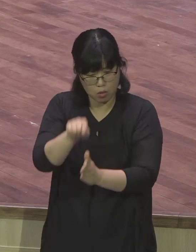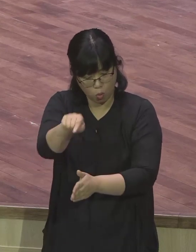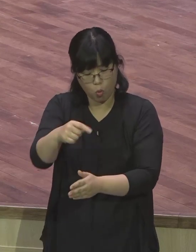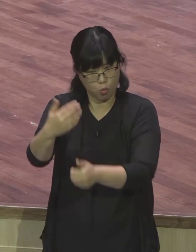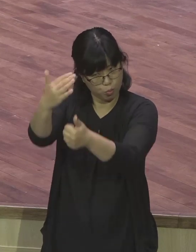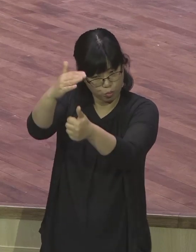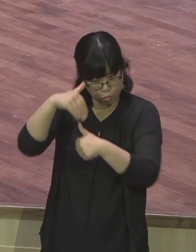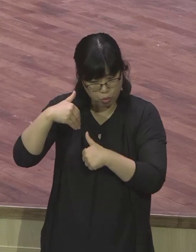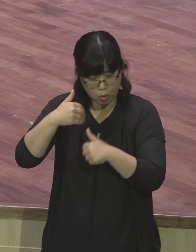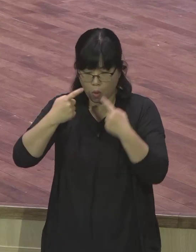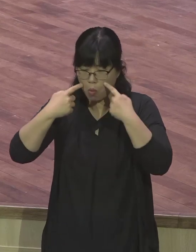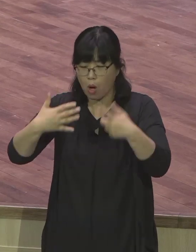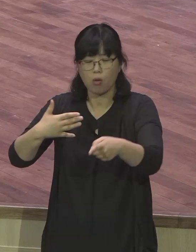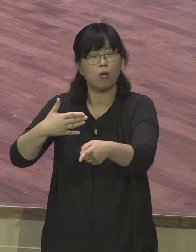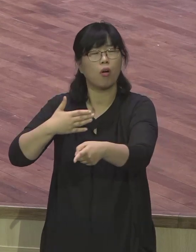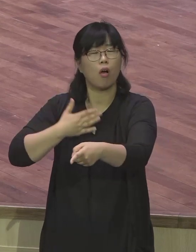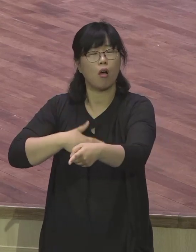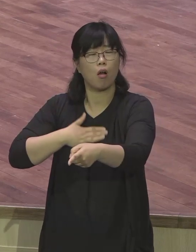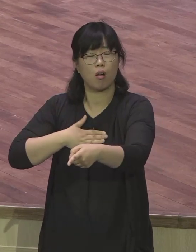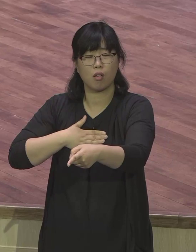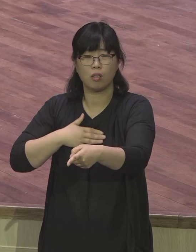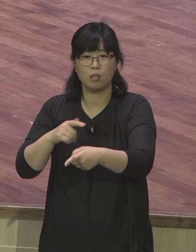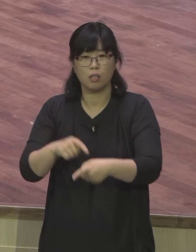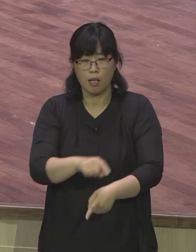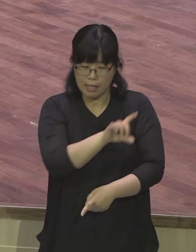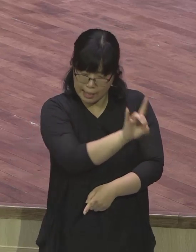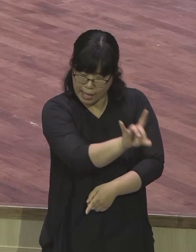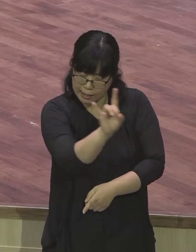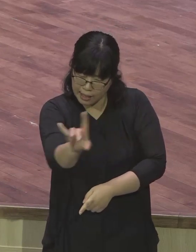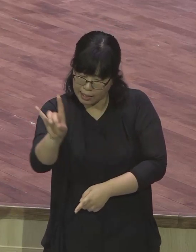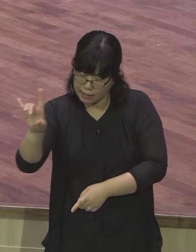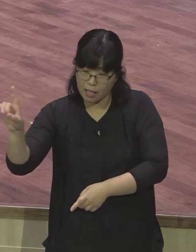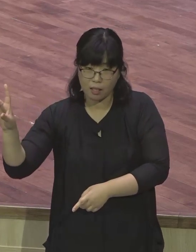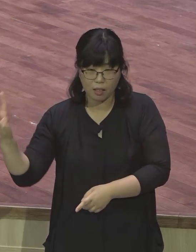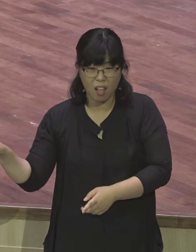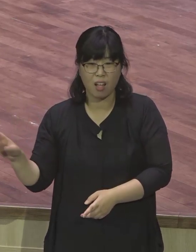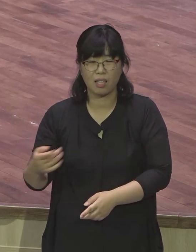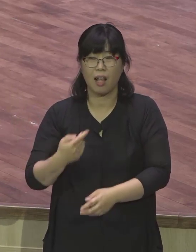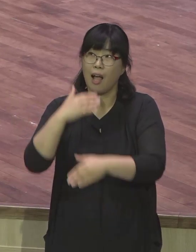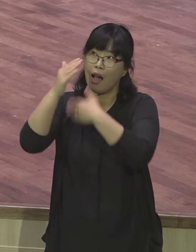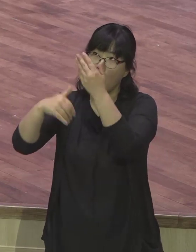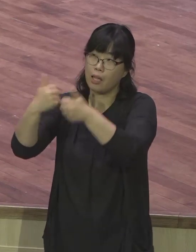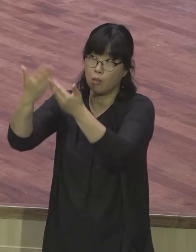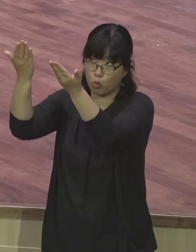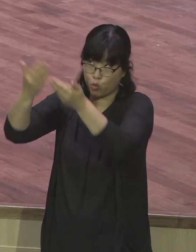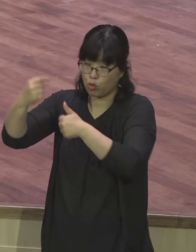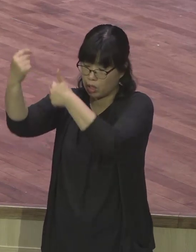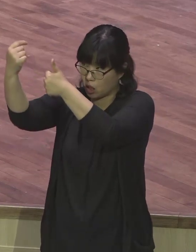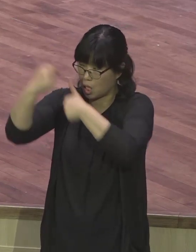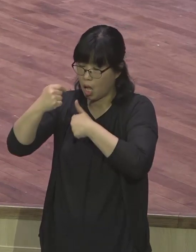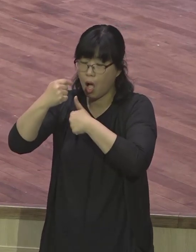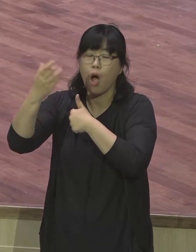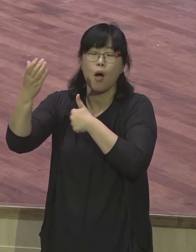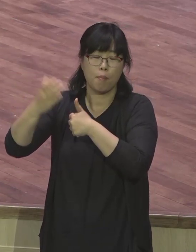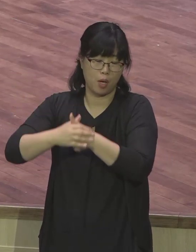교사로 사역하고 계시는 분도 있습니다 왜냐하면 그것이 하나님이 주신 천명이기 때문인 것입니다